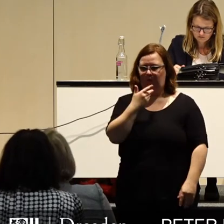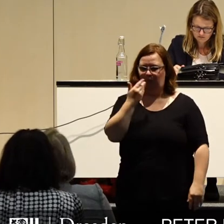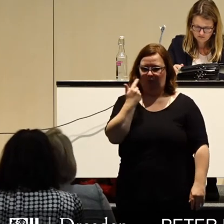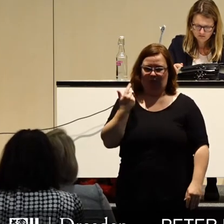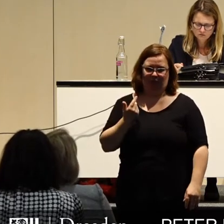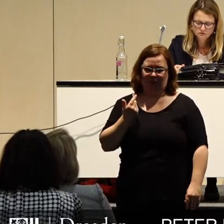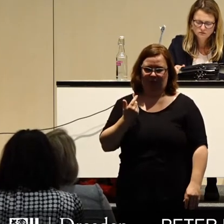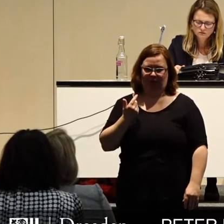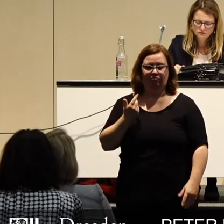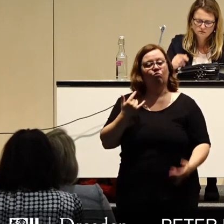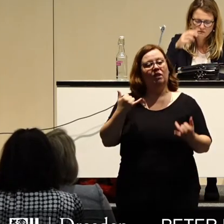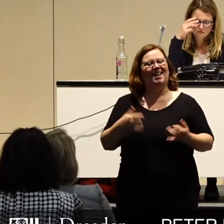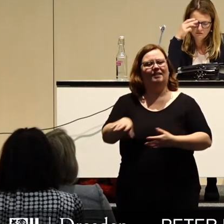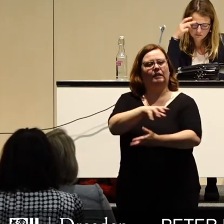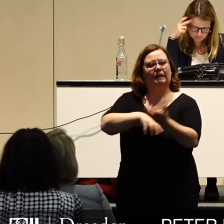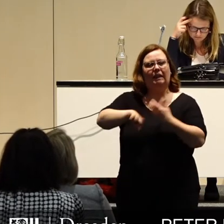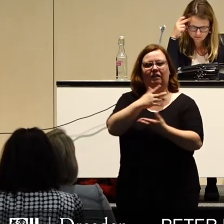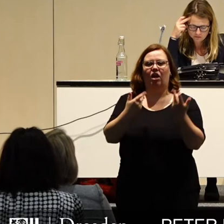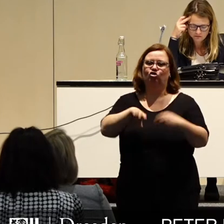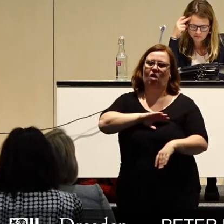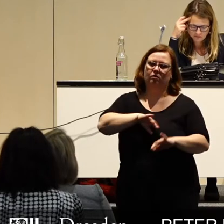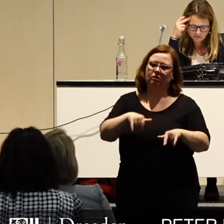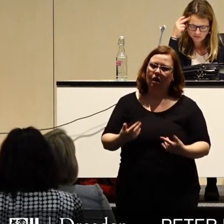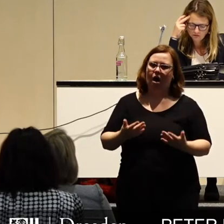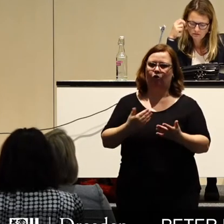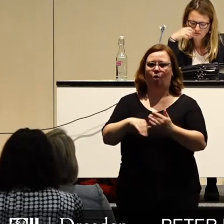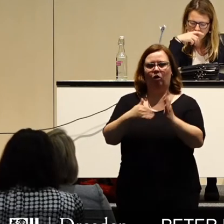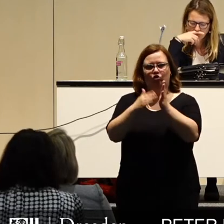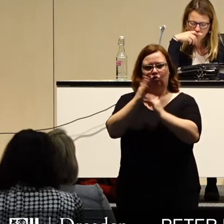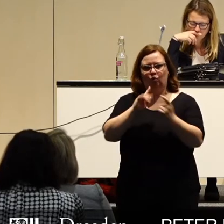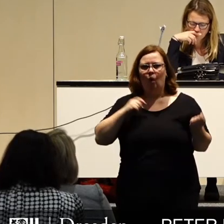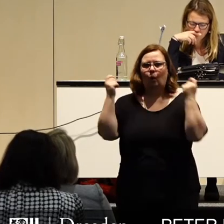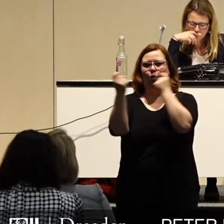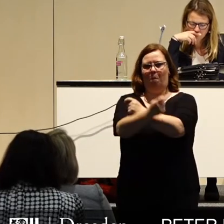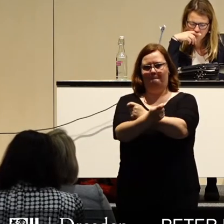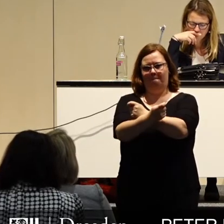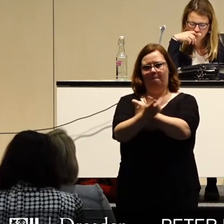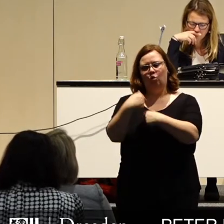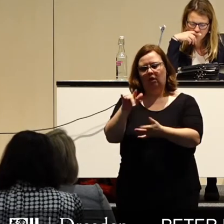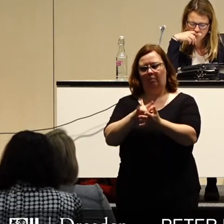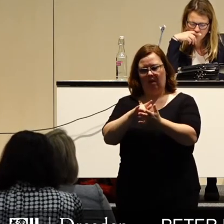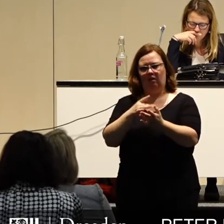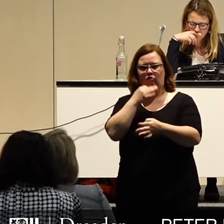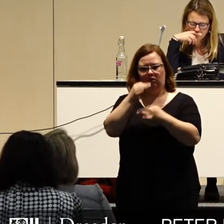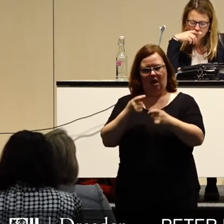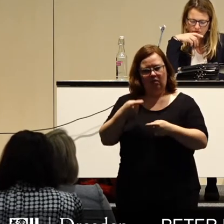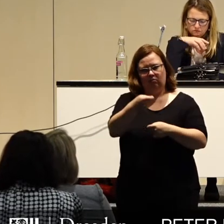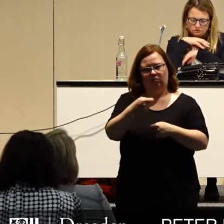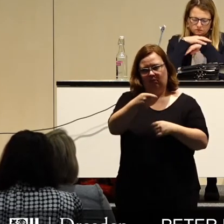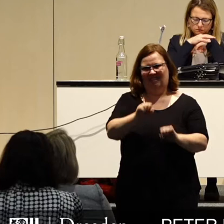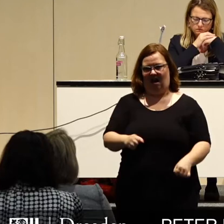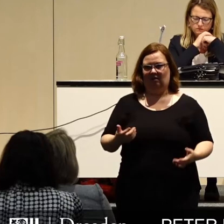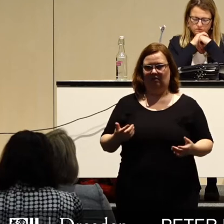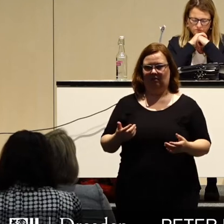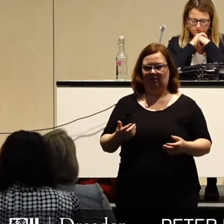Hier ist die Krise eine Chance, Strukturen mit Nachdruck anzupassen, um die zur Verfügung stehenden Mittel auch tatsächlich einsetzen zu können.